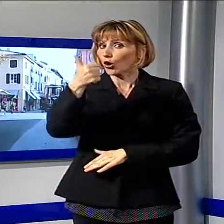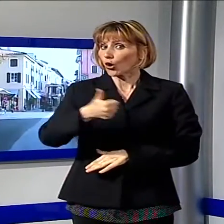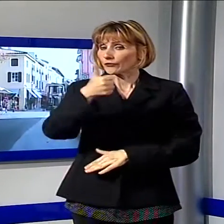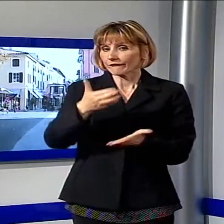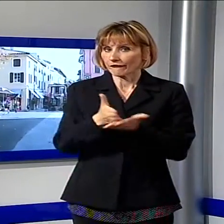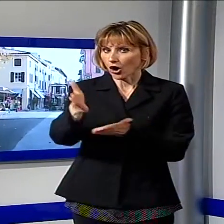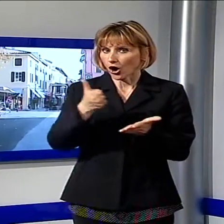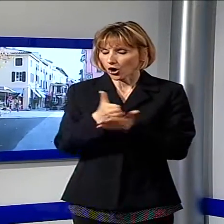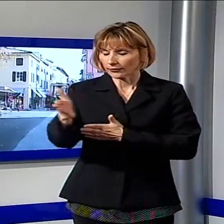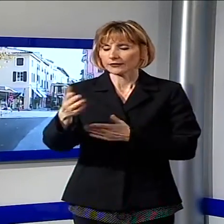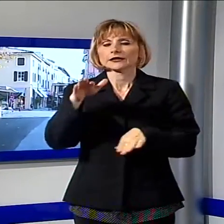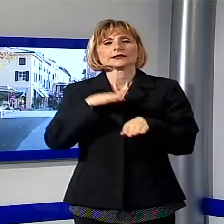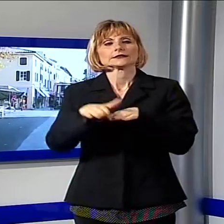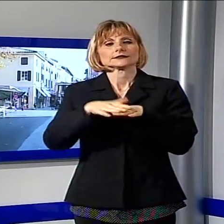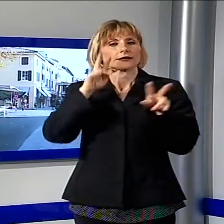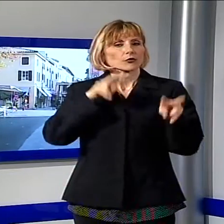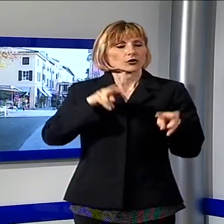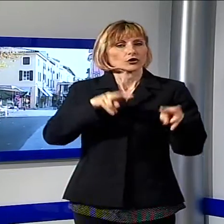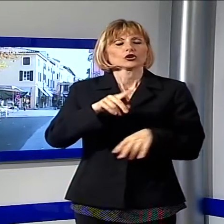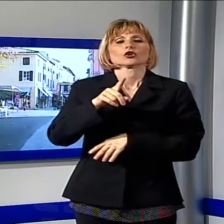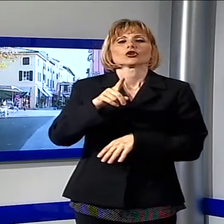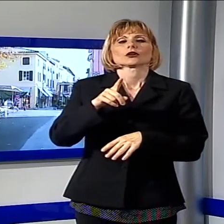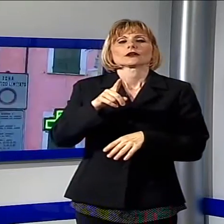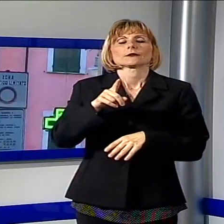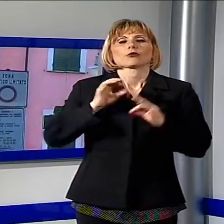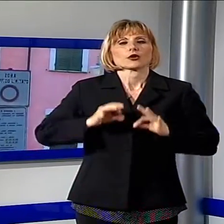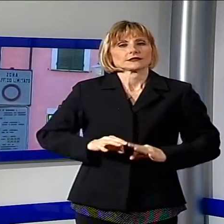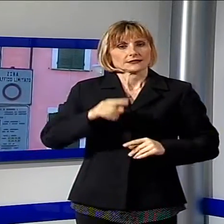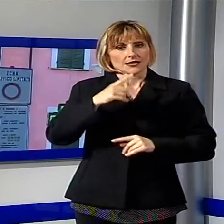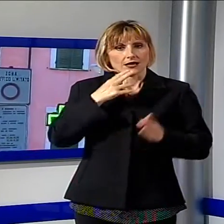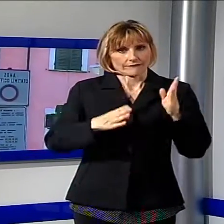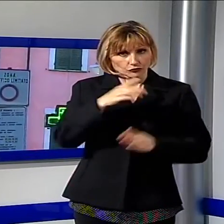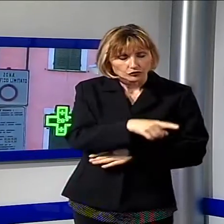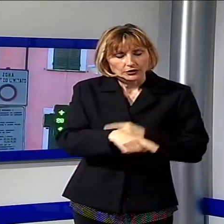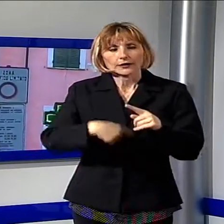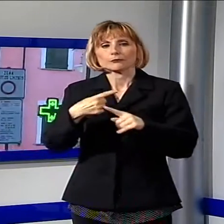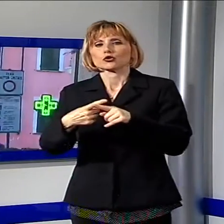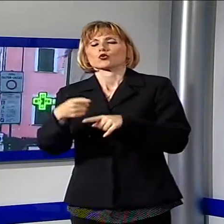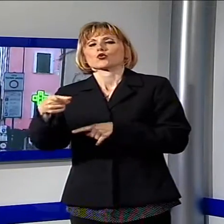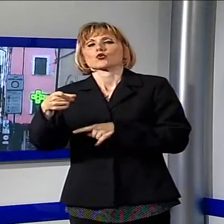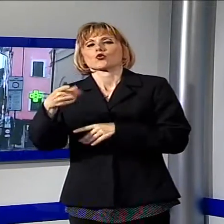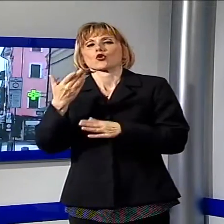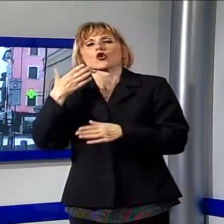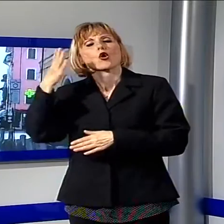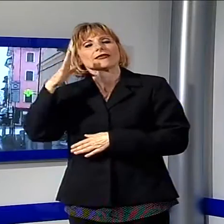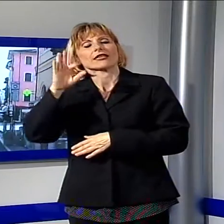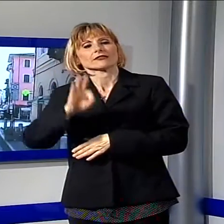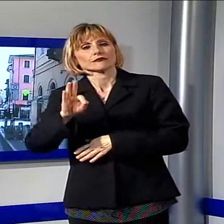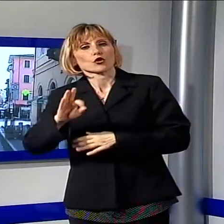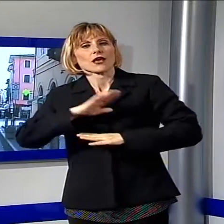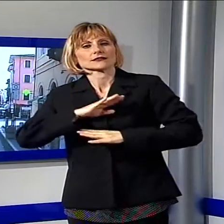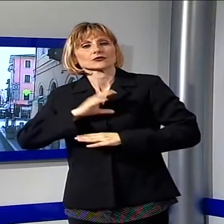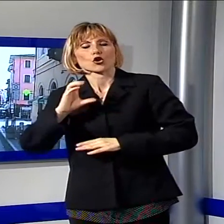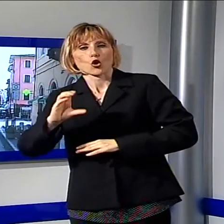coordinato dall'ispettore della Polizia Municipale Giovanni Iacobucci e presentato dal comandante Giovanni Fiori insieme all'assessore Andrea